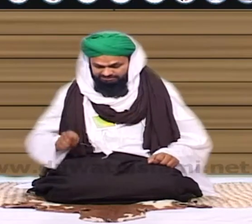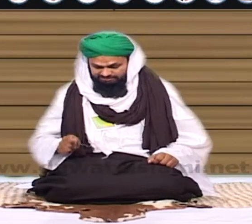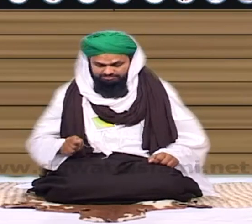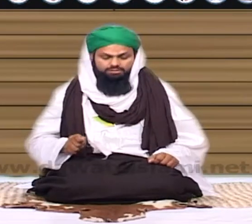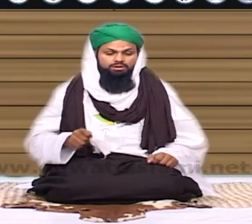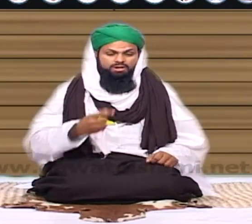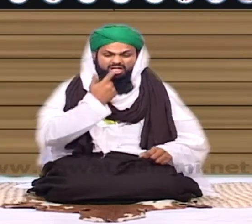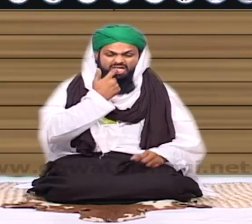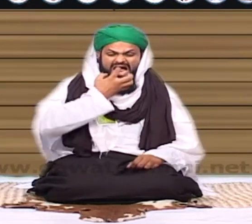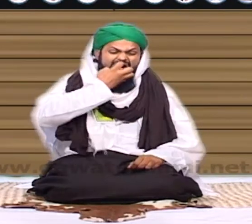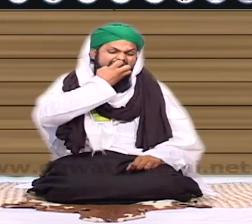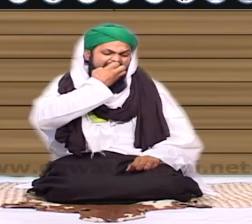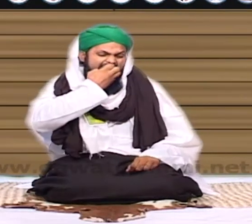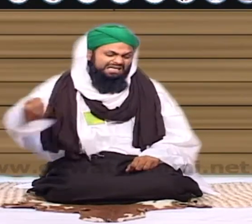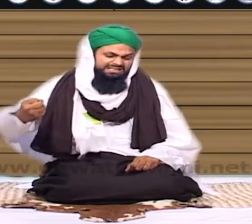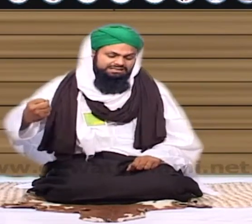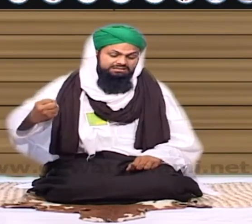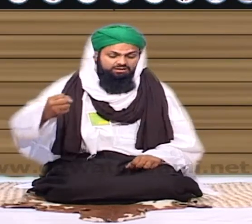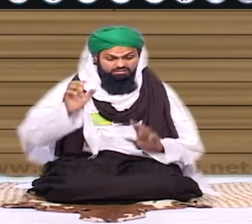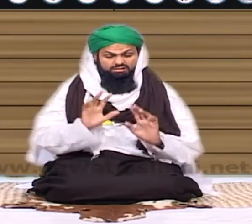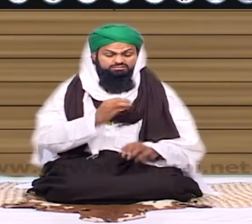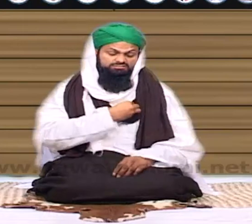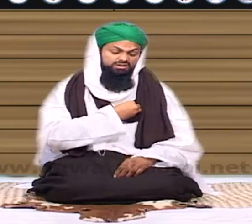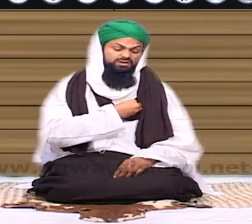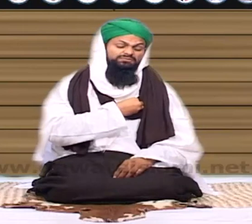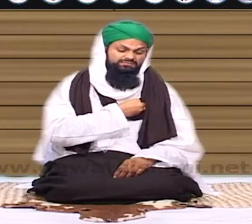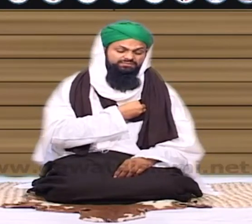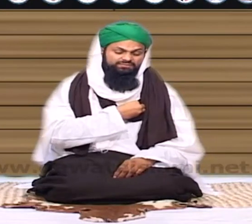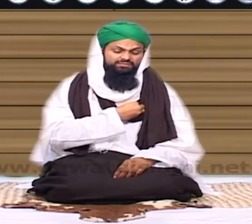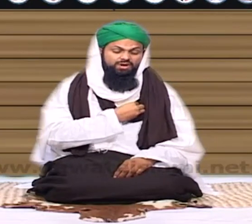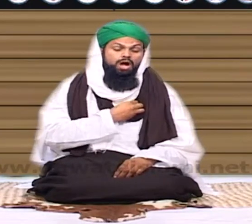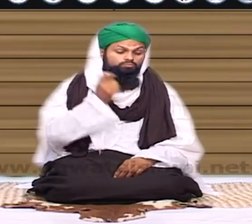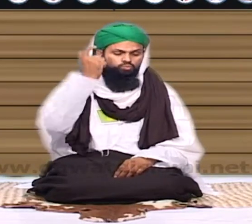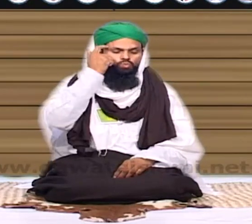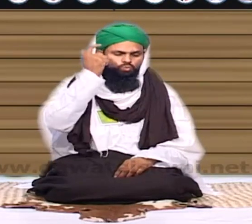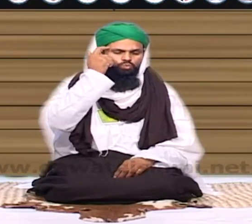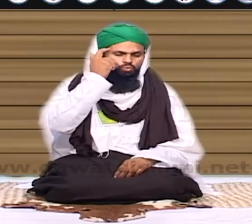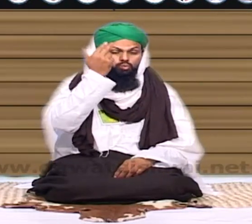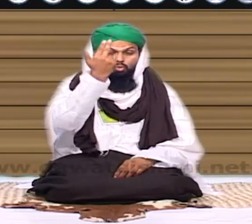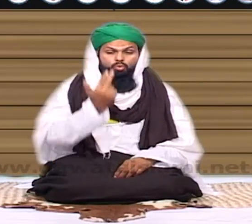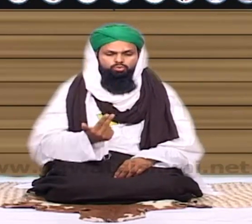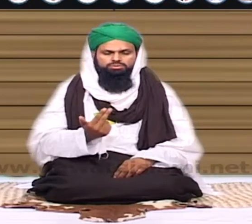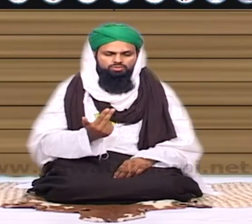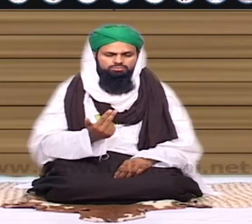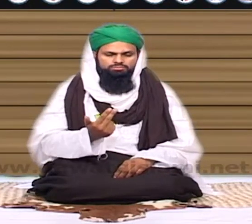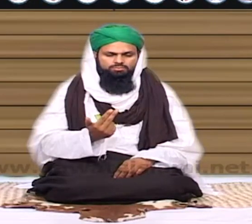آگ کی کیلوں میں اور اس کی زبان گویا کس نے گزی سے کھینچ نکالی تھی ذرا تصور کرے کوئی کہ